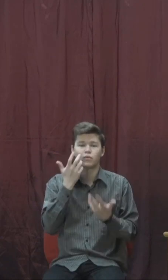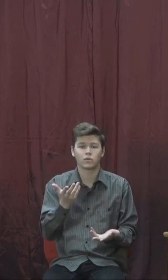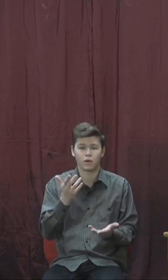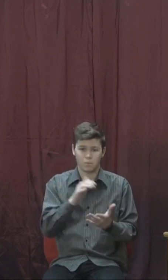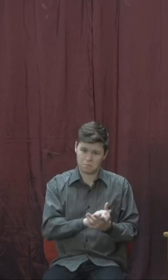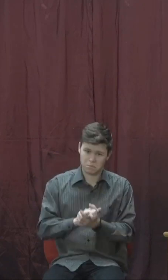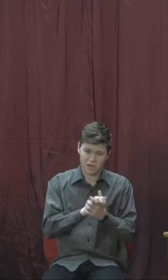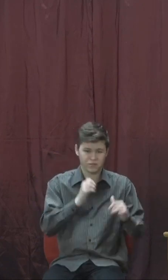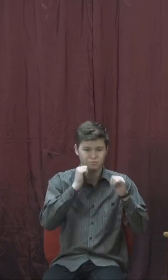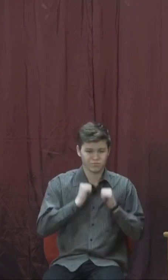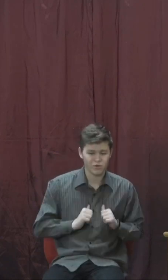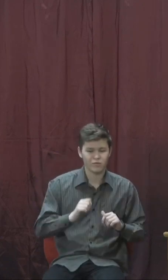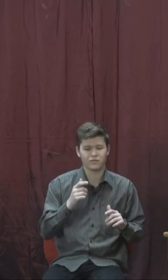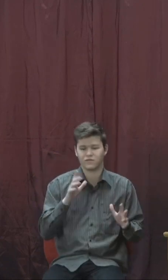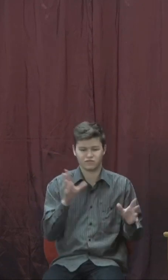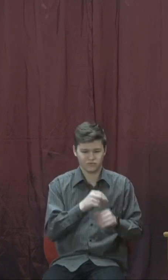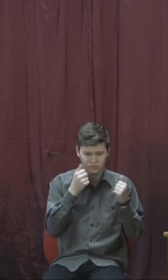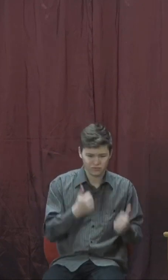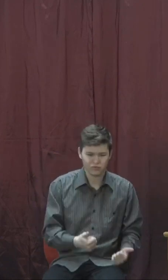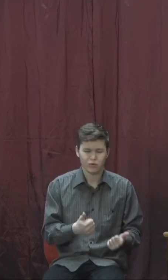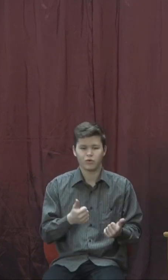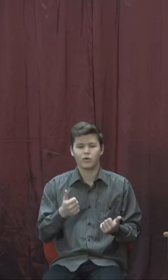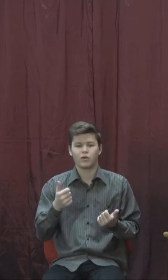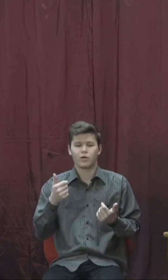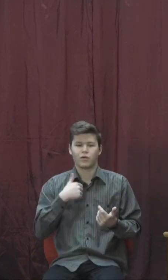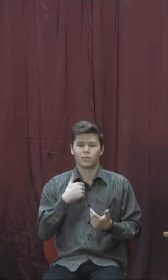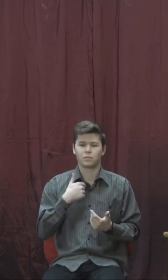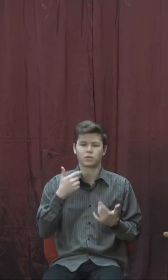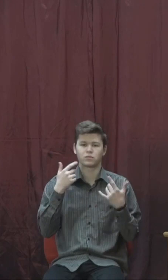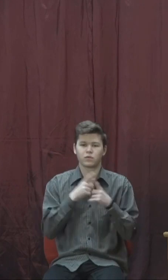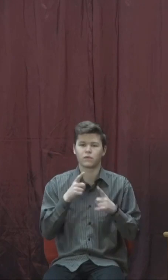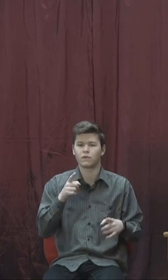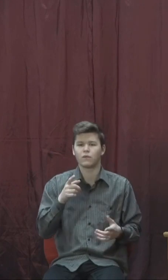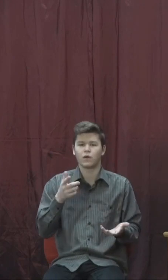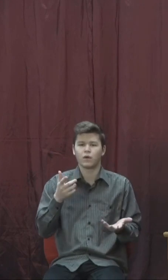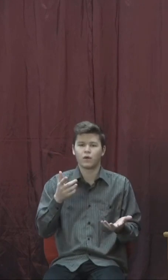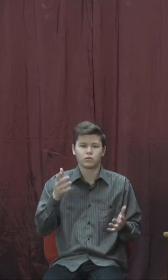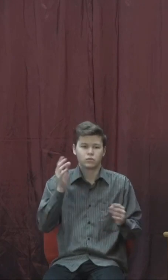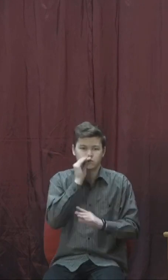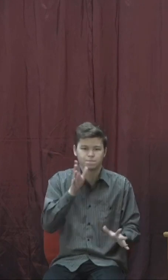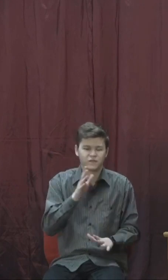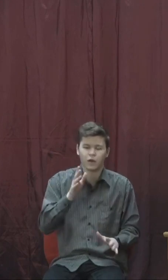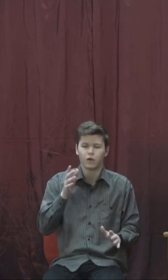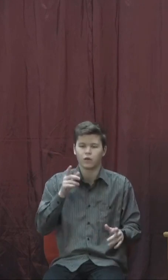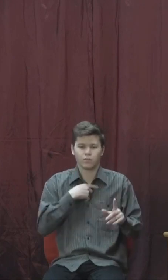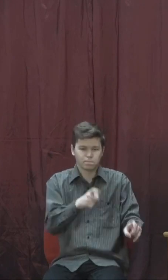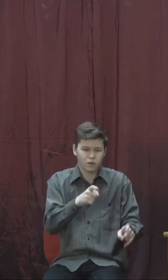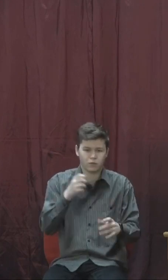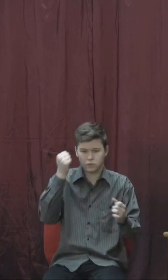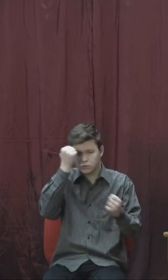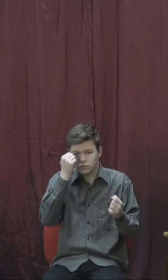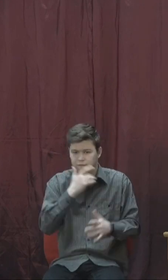спокійно? Коли я бігаю, вирушуся? Коли не має я часу навіть виспатись? Чи тоді, коли